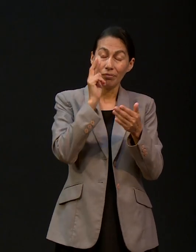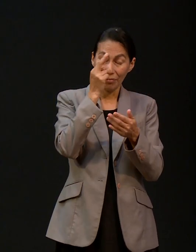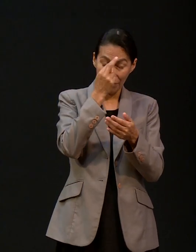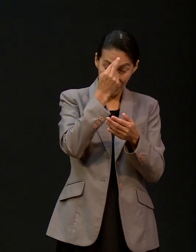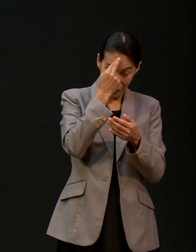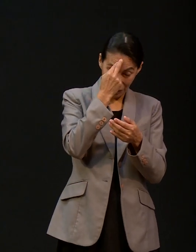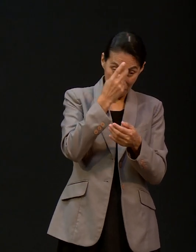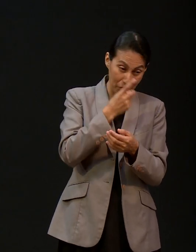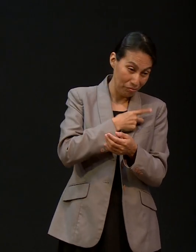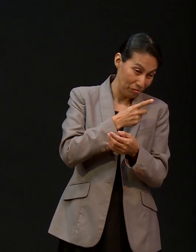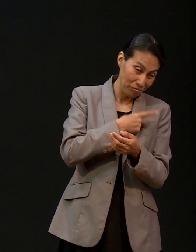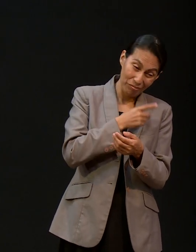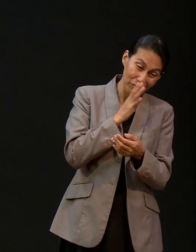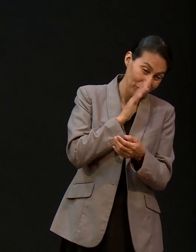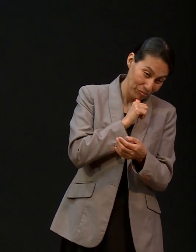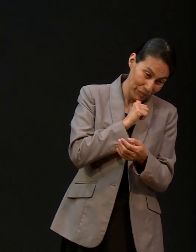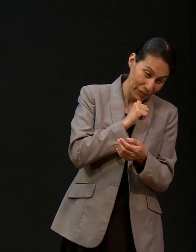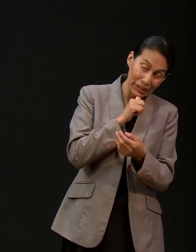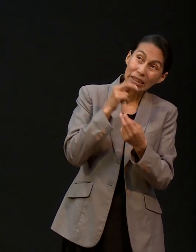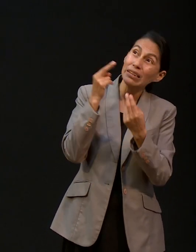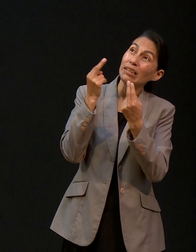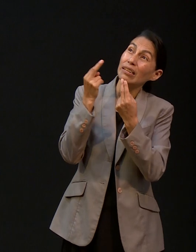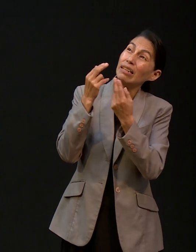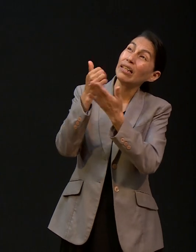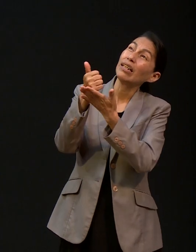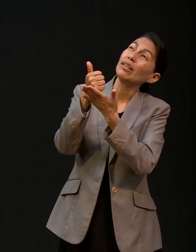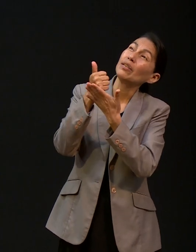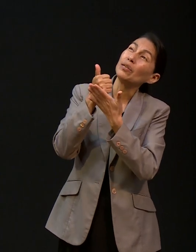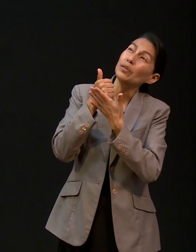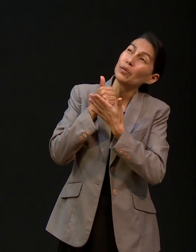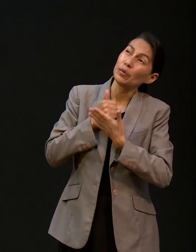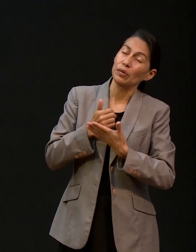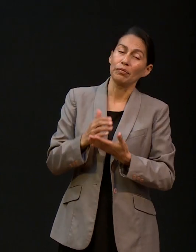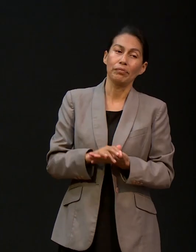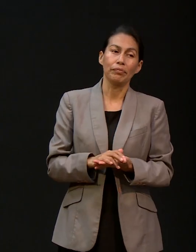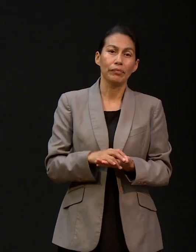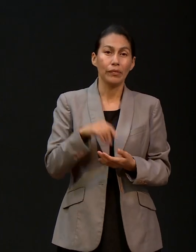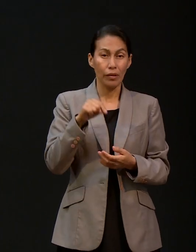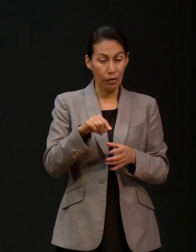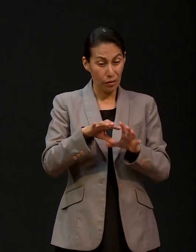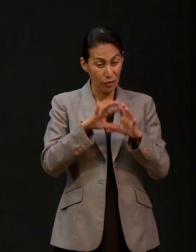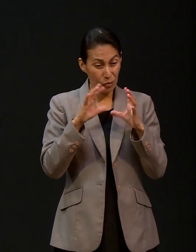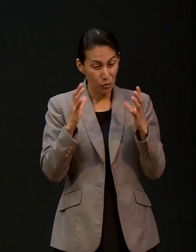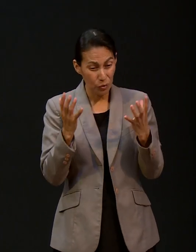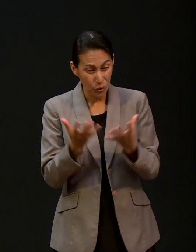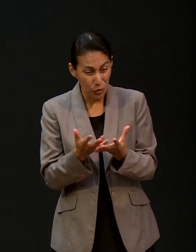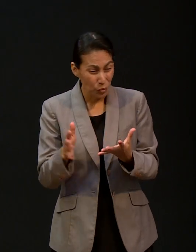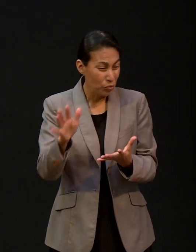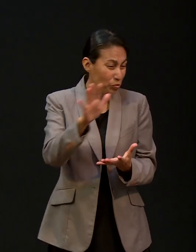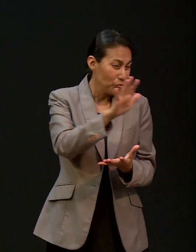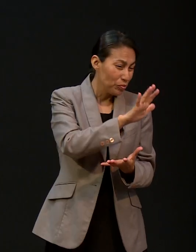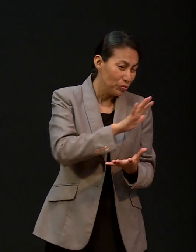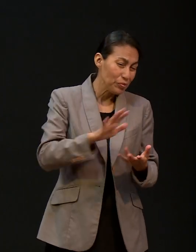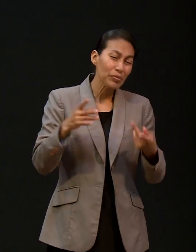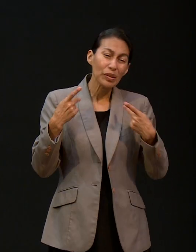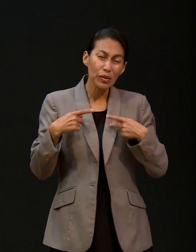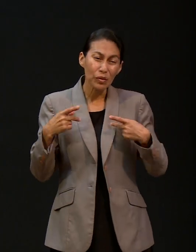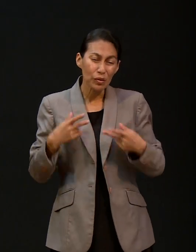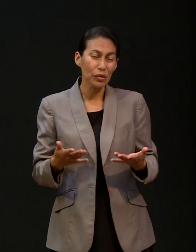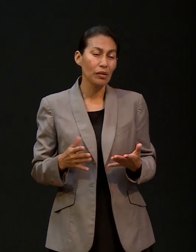necesitabas ayuda de Dios. Porque en este mundo donde se exalta demasiado el